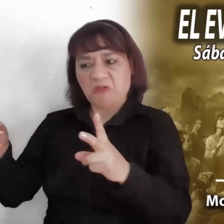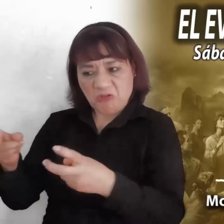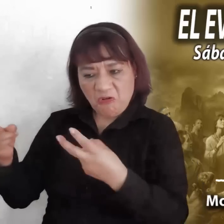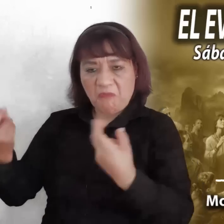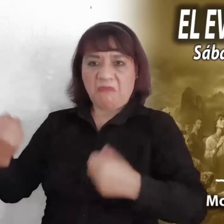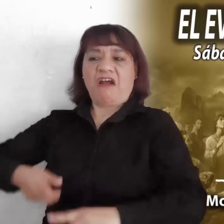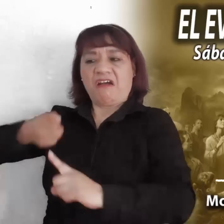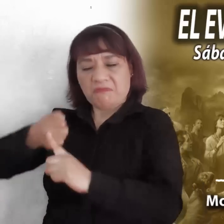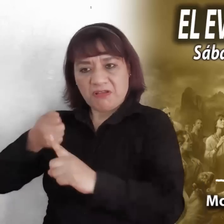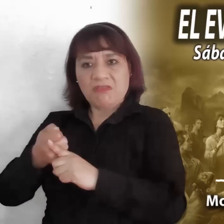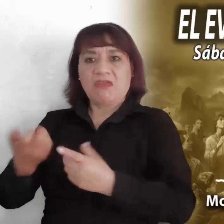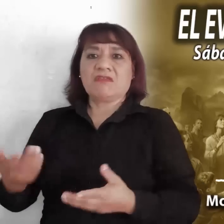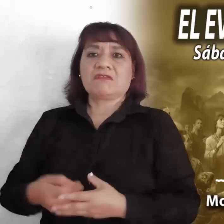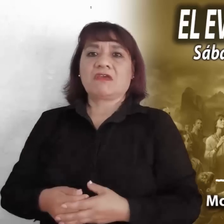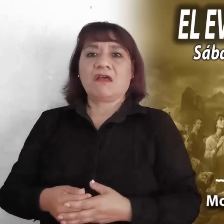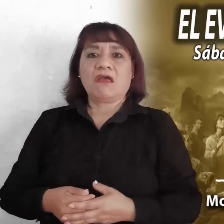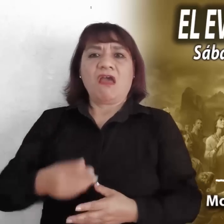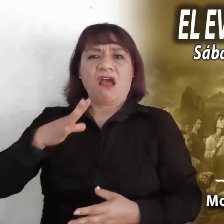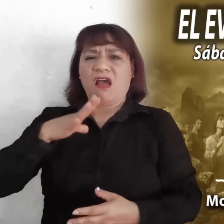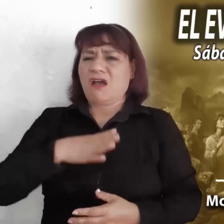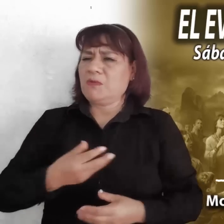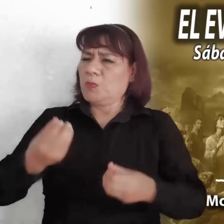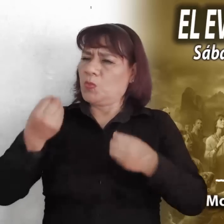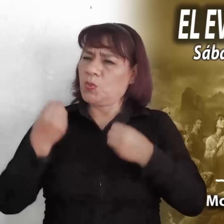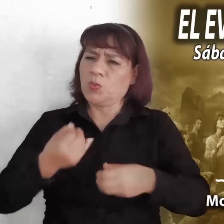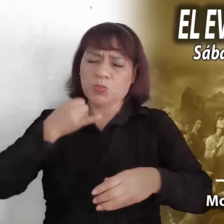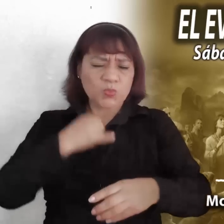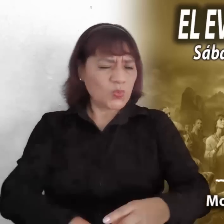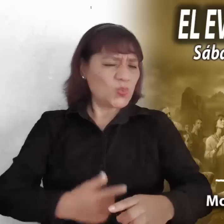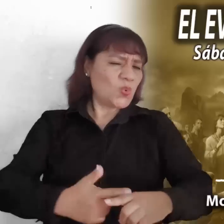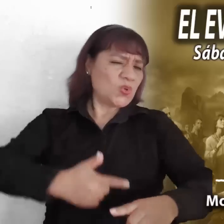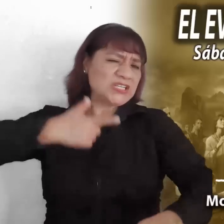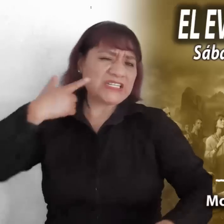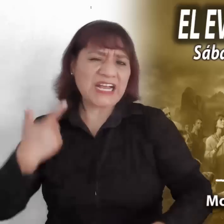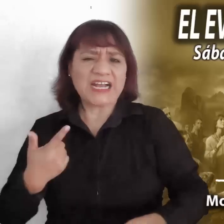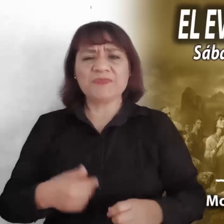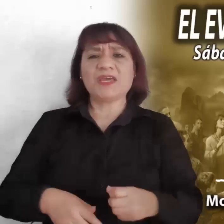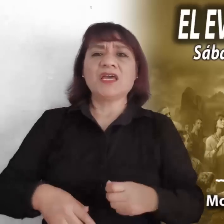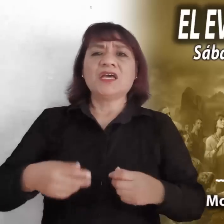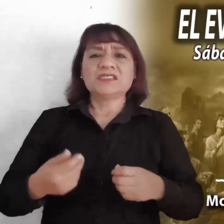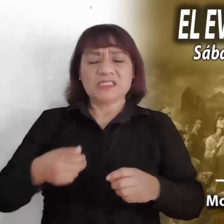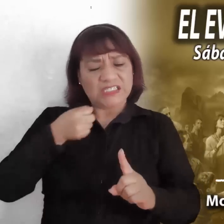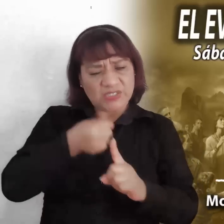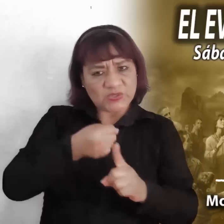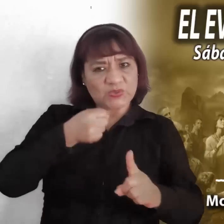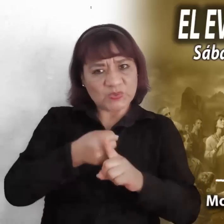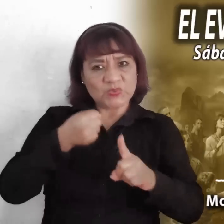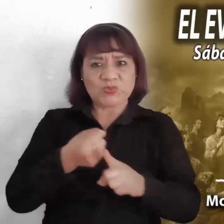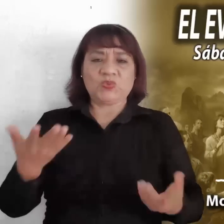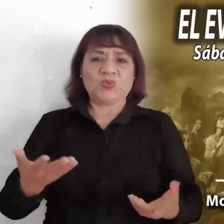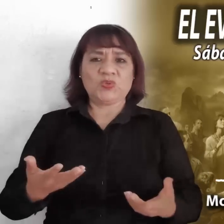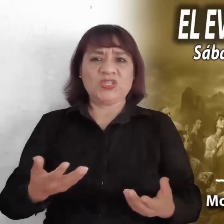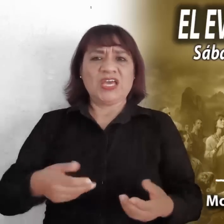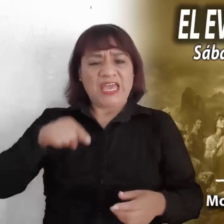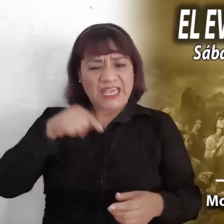violencia. La grave corrupción y la ola de violencia que azota a nuestro país,